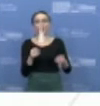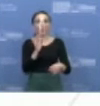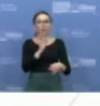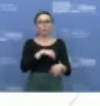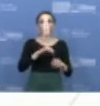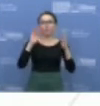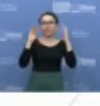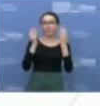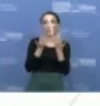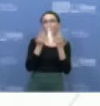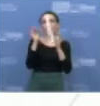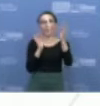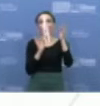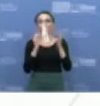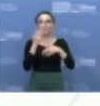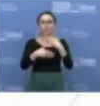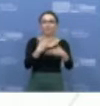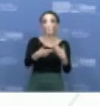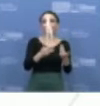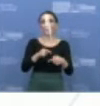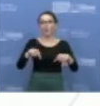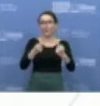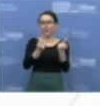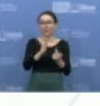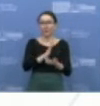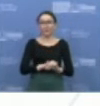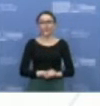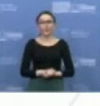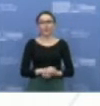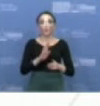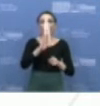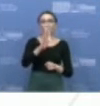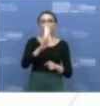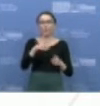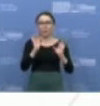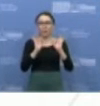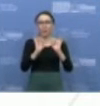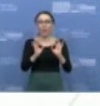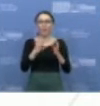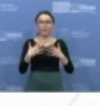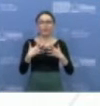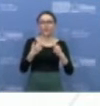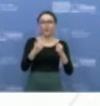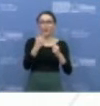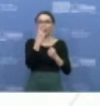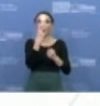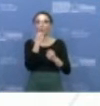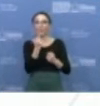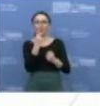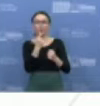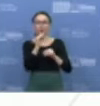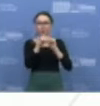naudingas savizoliacijos procesas, bus suformuoti teisingi sveikatos įpračiai